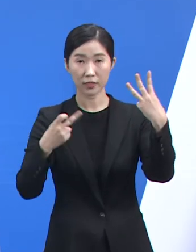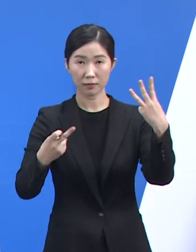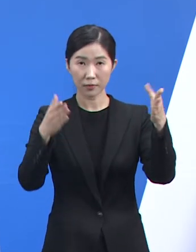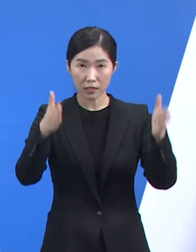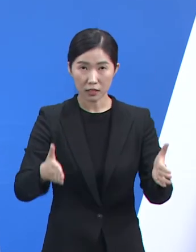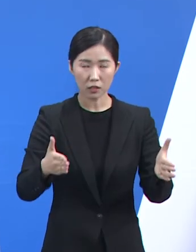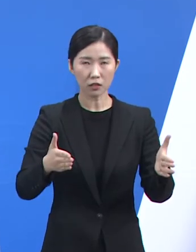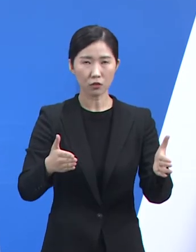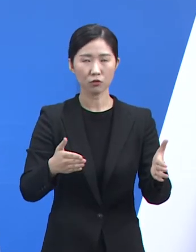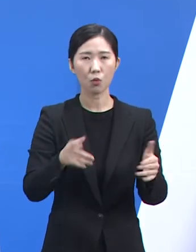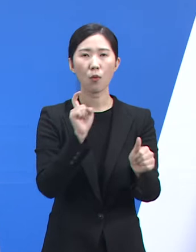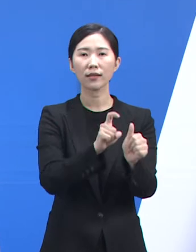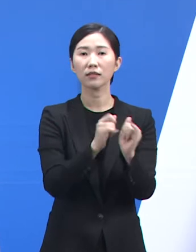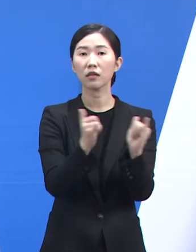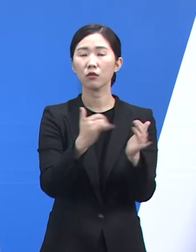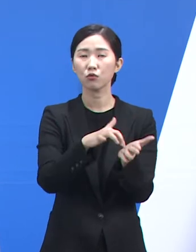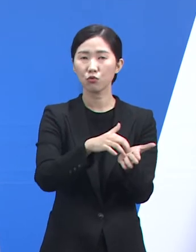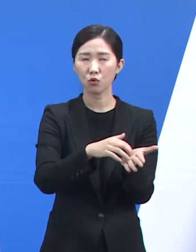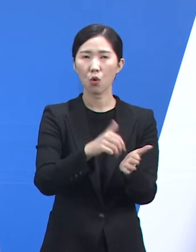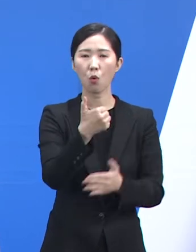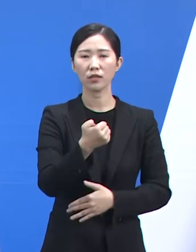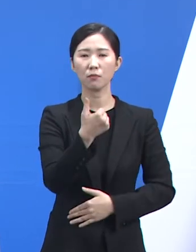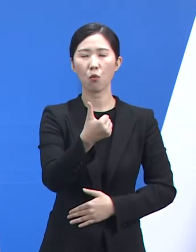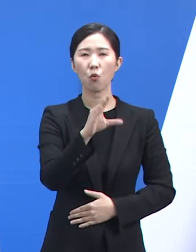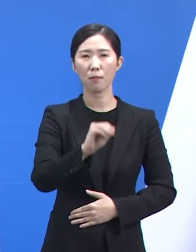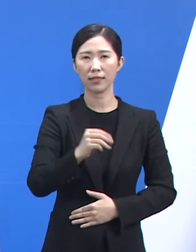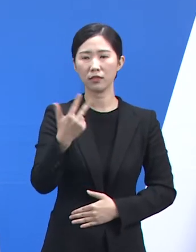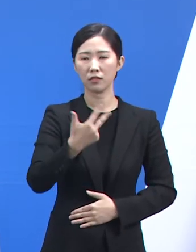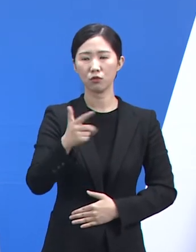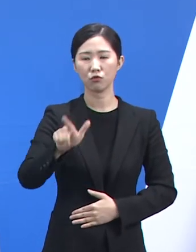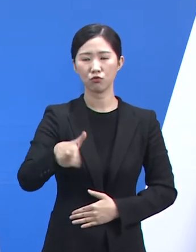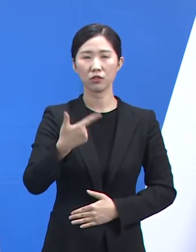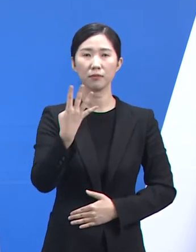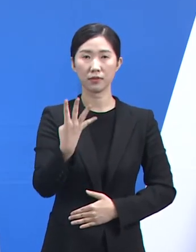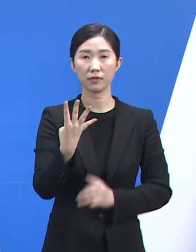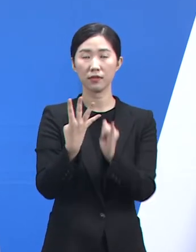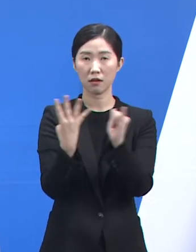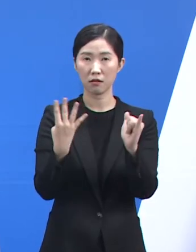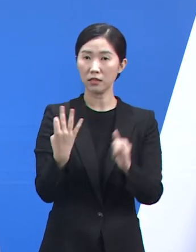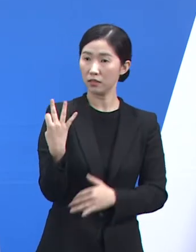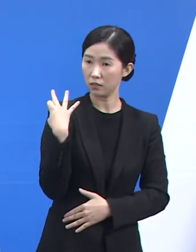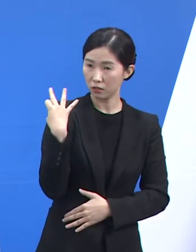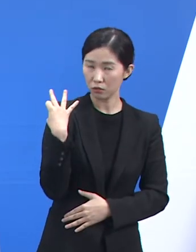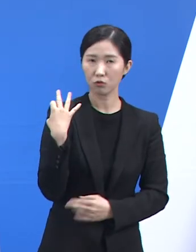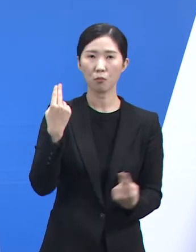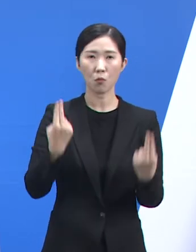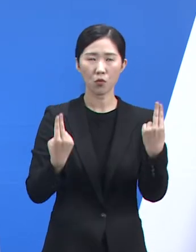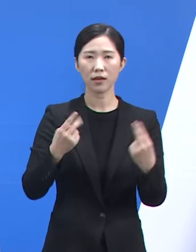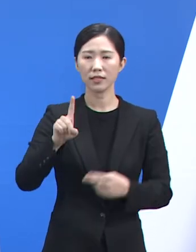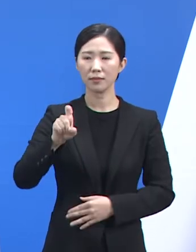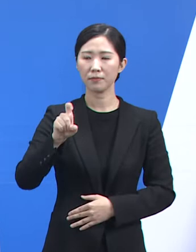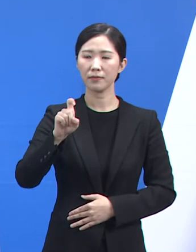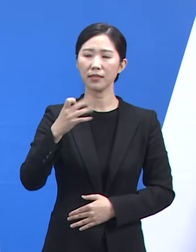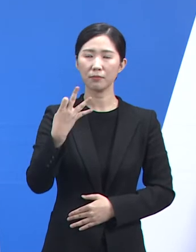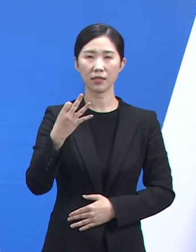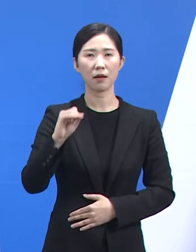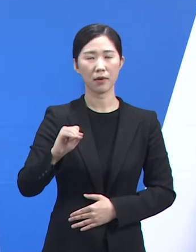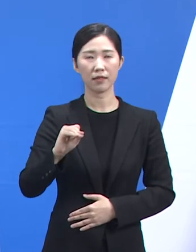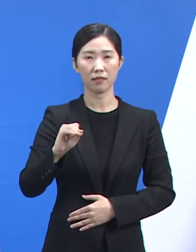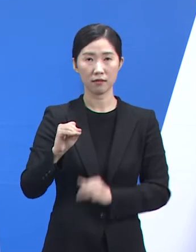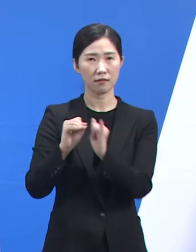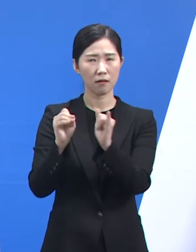주간 발생한 도내 확진자 수는 55만 7,064명으로 전주 대비 14만 6,222명